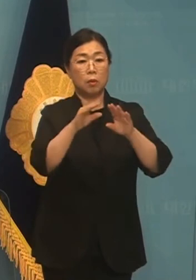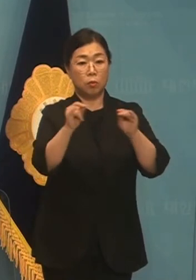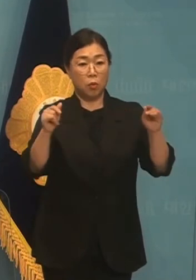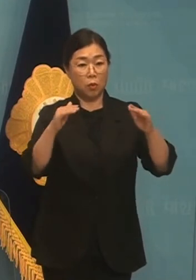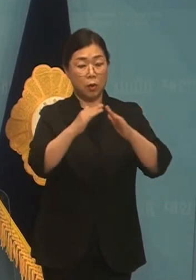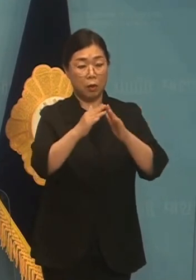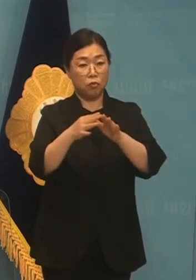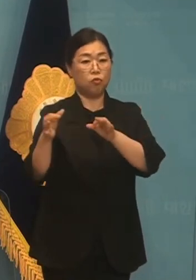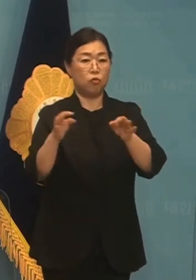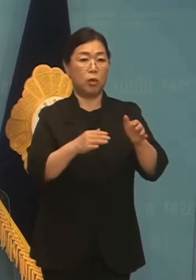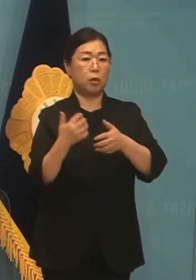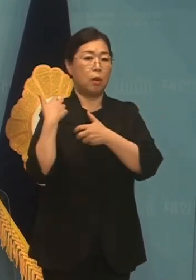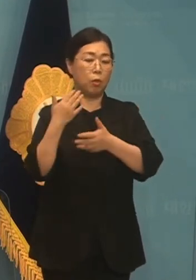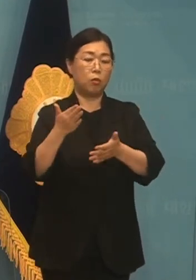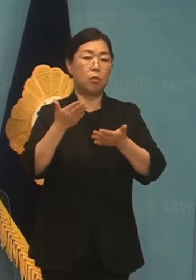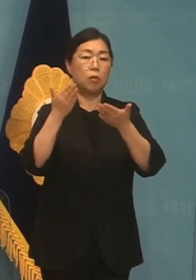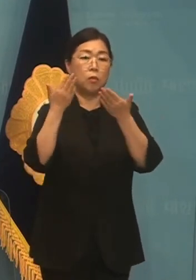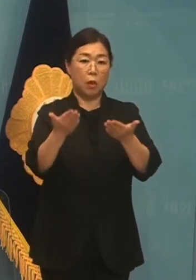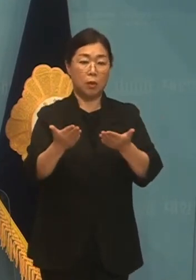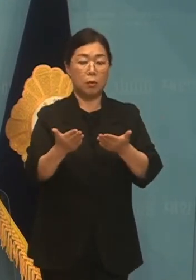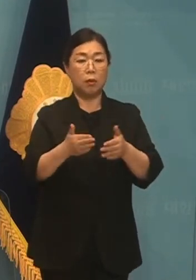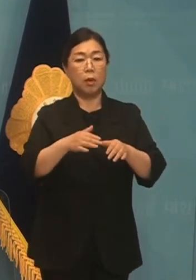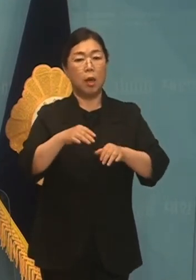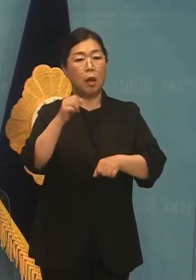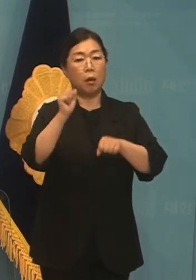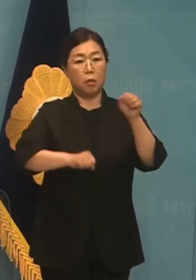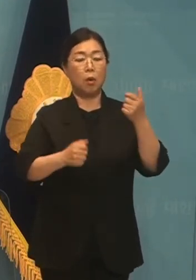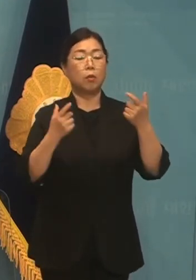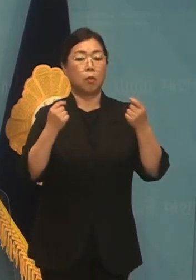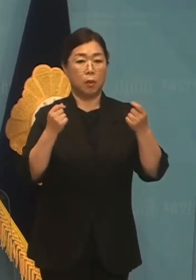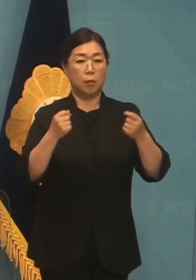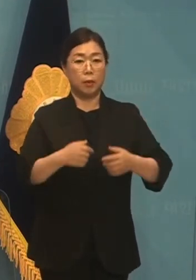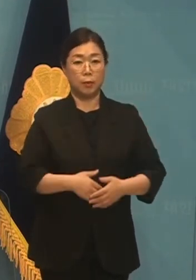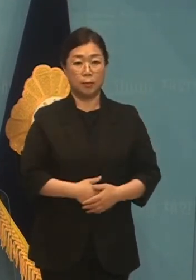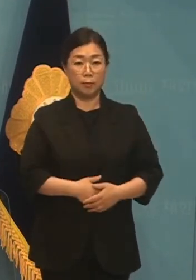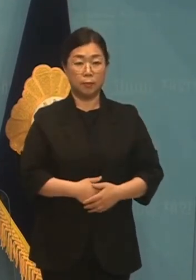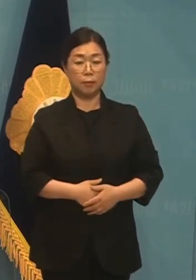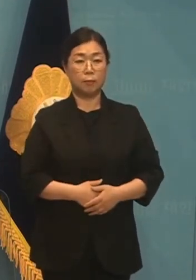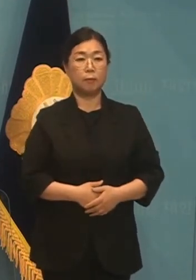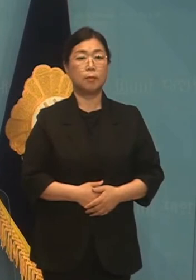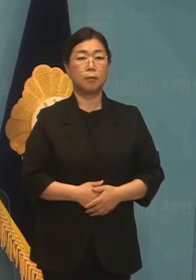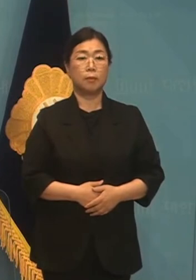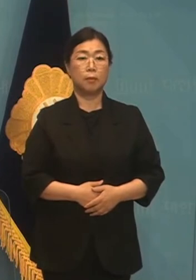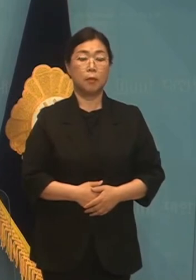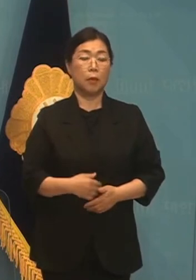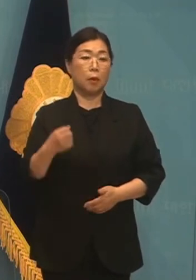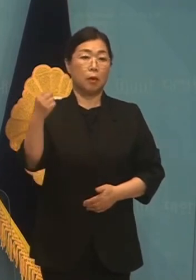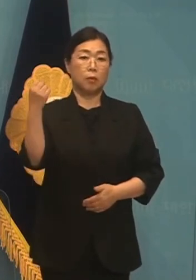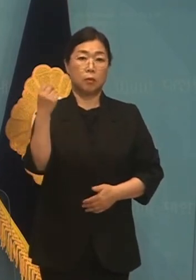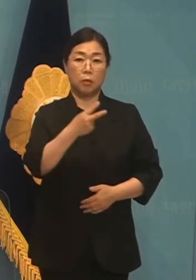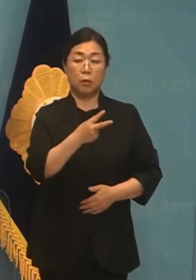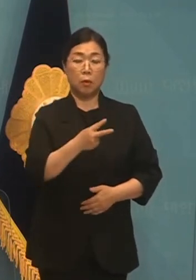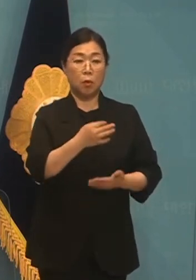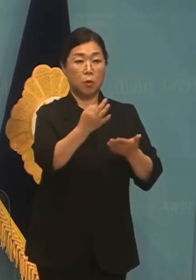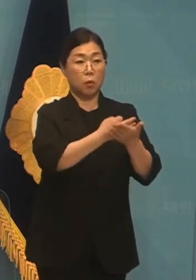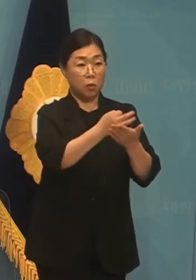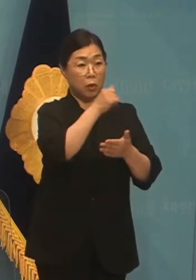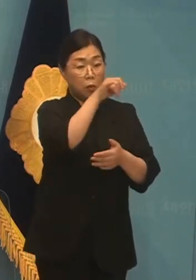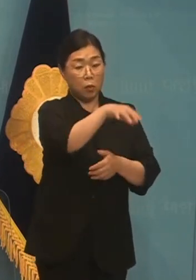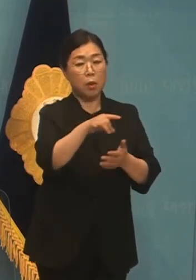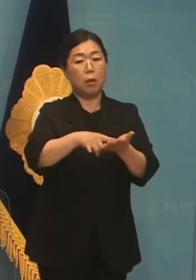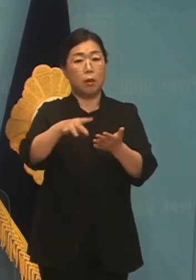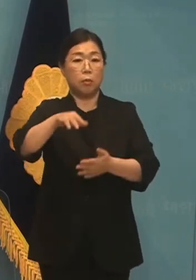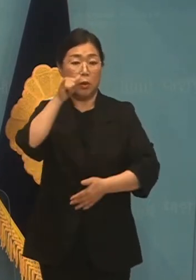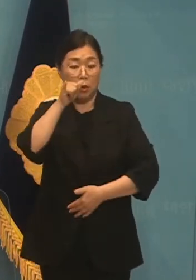부동산 투기를 강시하겠다는 잘못된 시도를 보낼 수도 있습니다. 게다가 소득이 있는 곳에